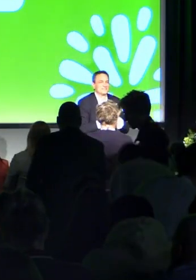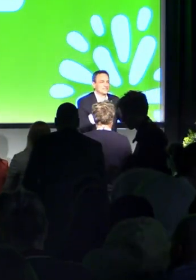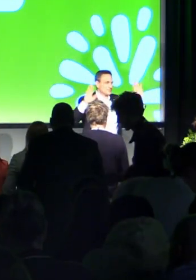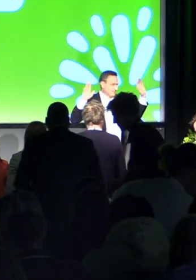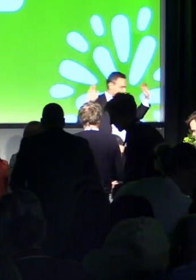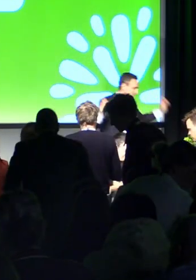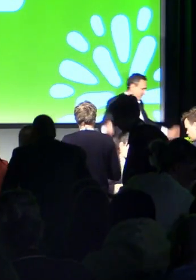Teksting